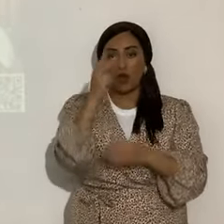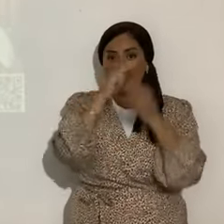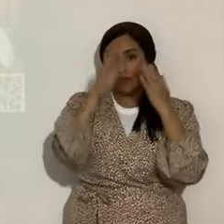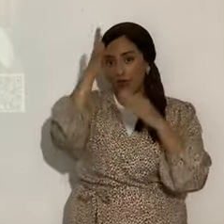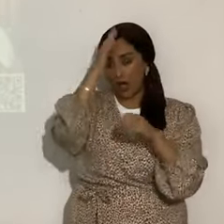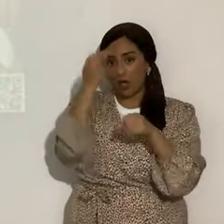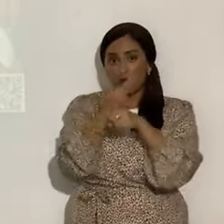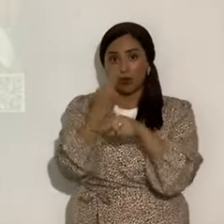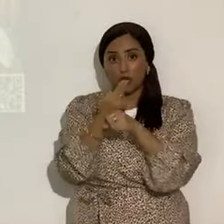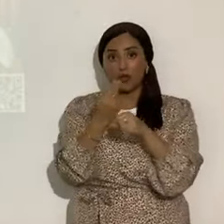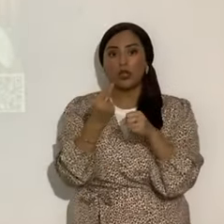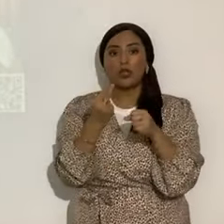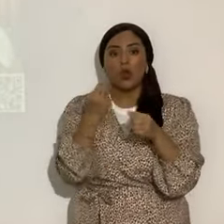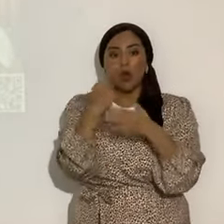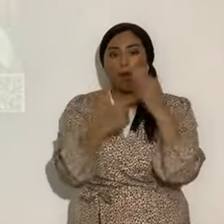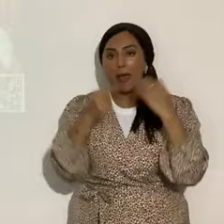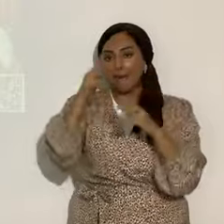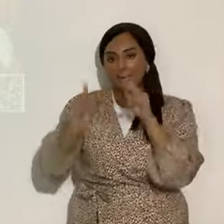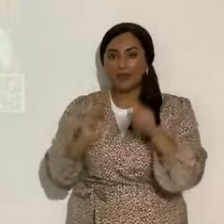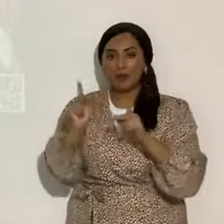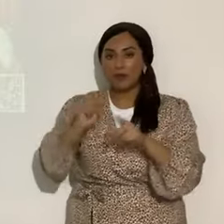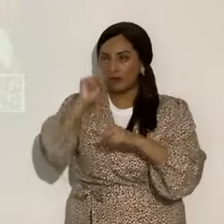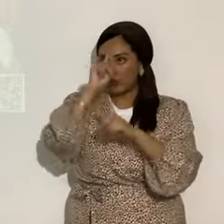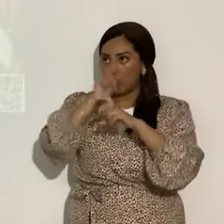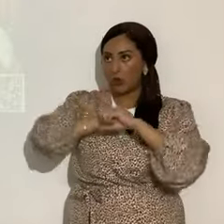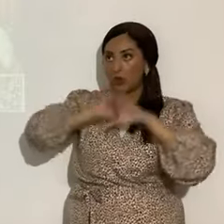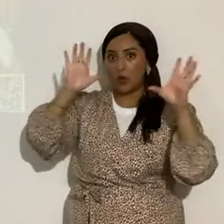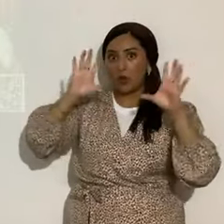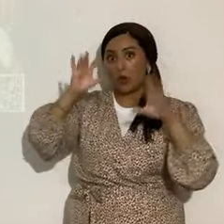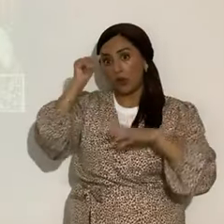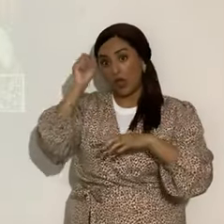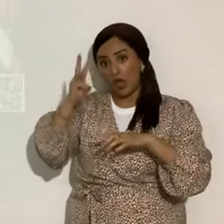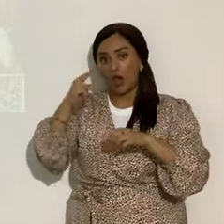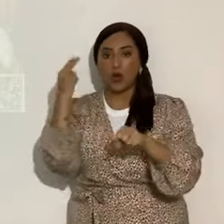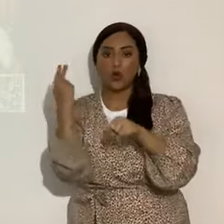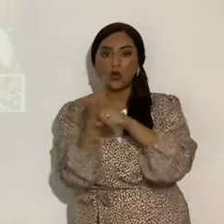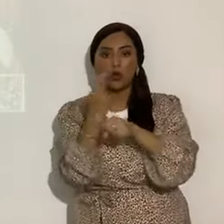la misma humanidad ha inventado con sus cosas para darles una lección.